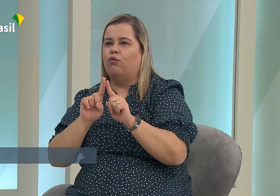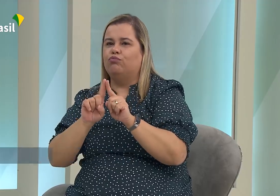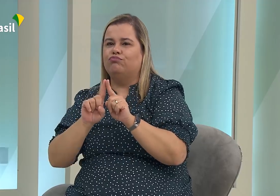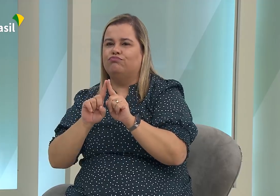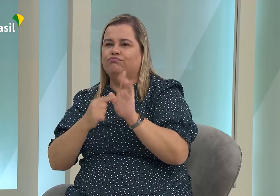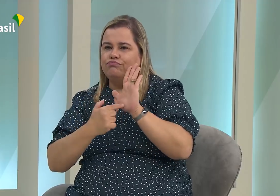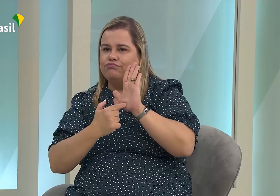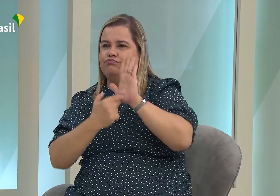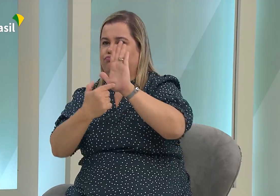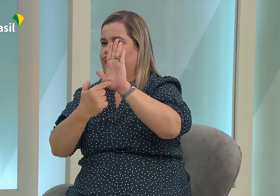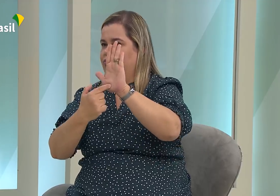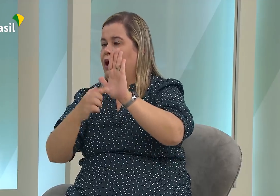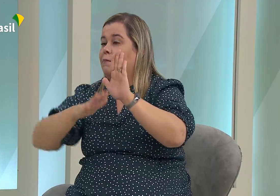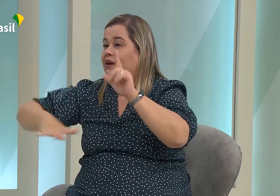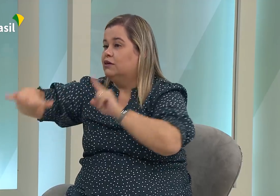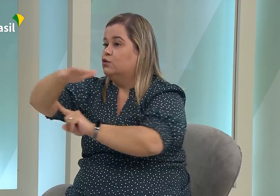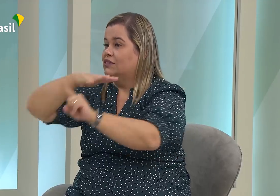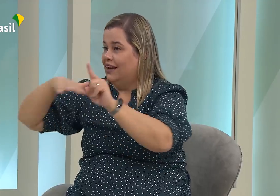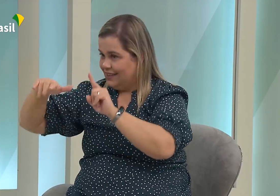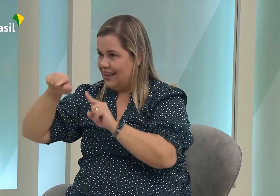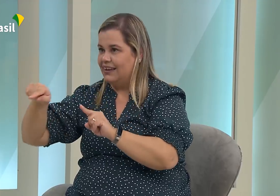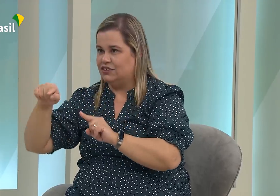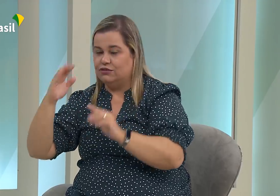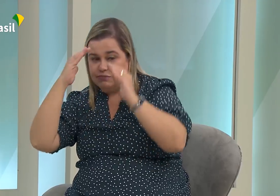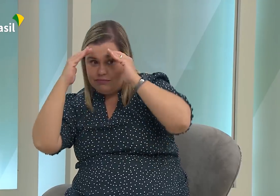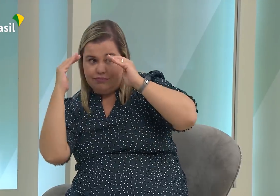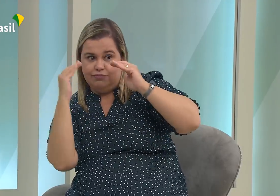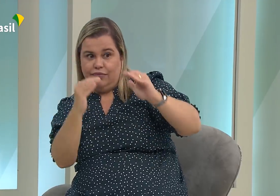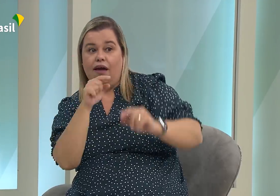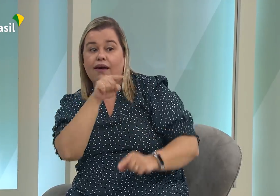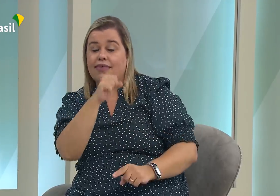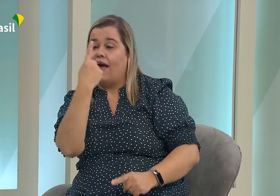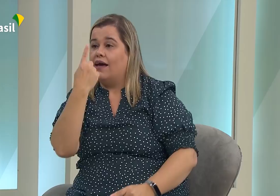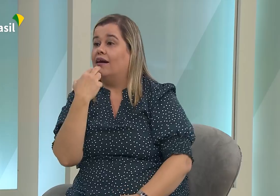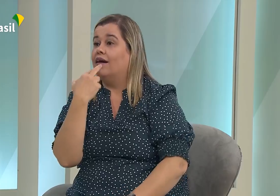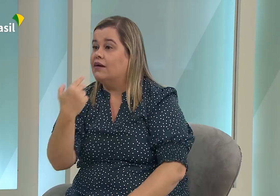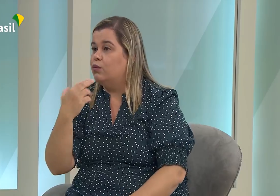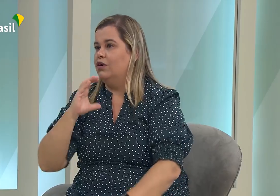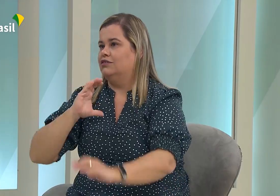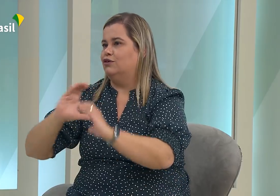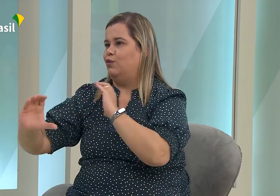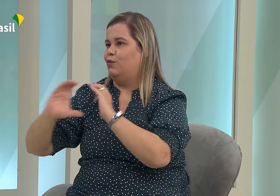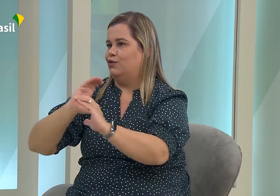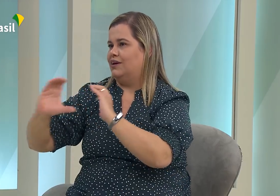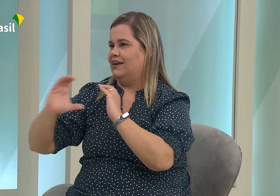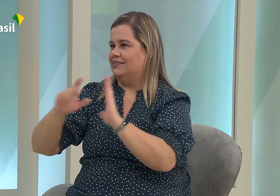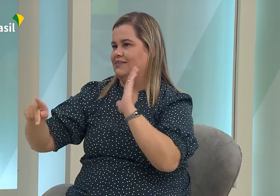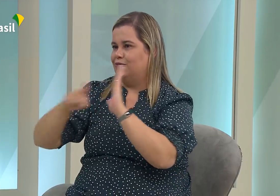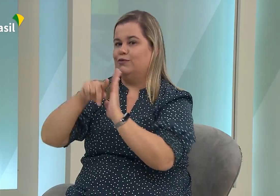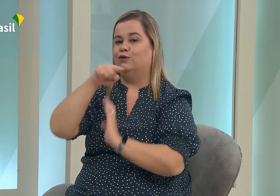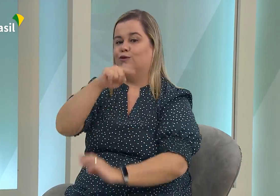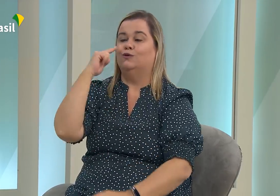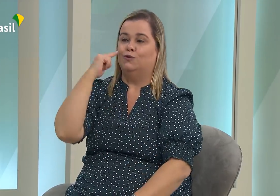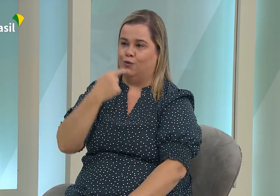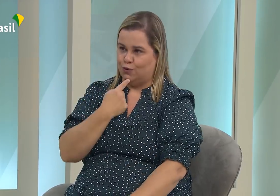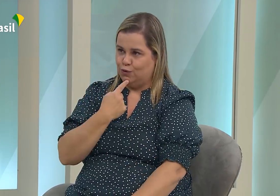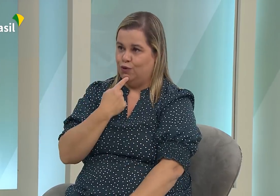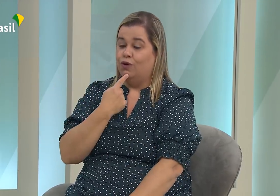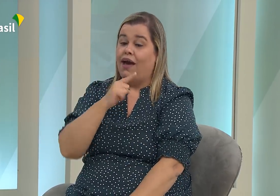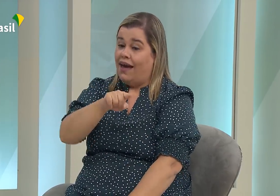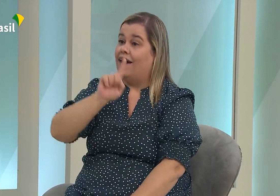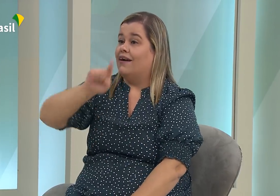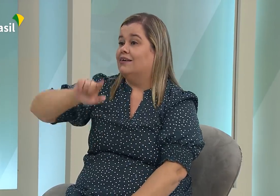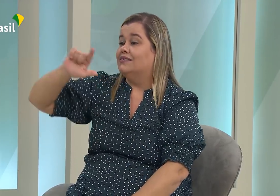ter acesso às informações. E essa lei mostrou para a sociedade que nós nos comunicamos usando